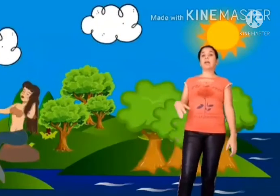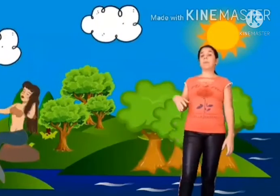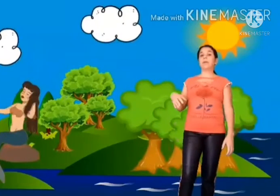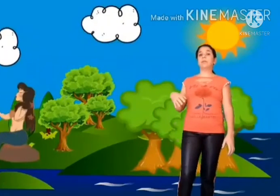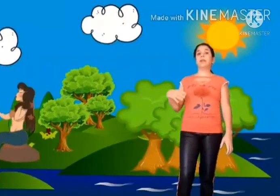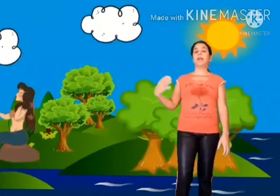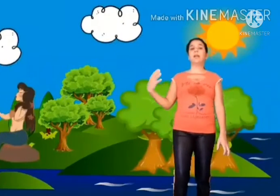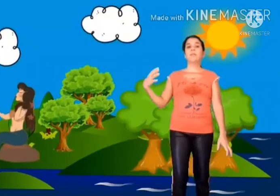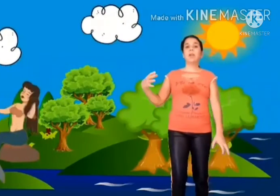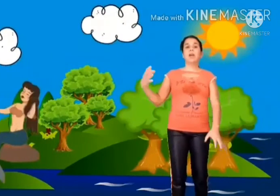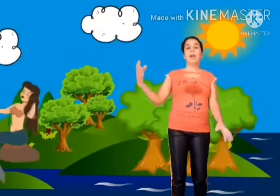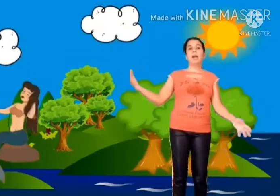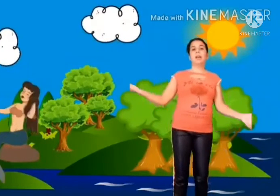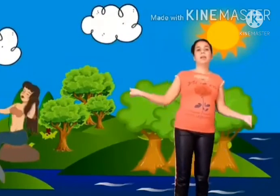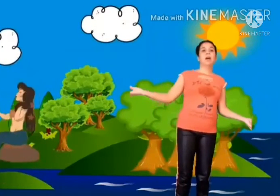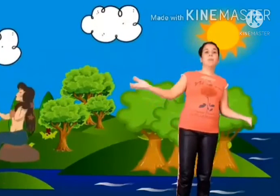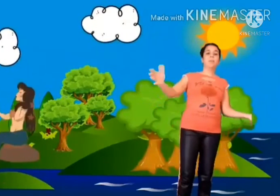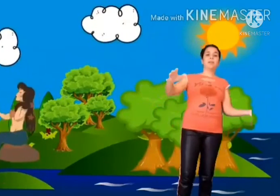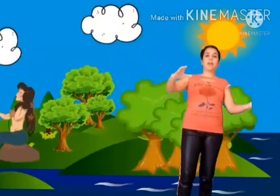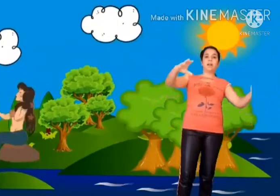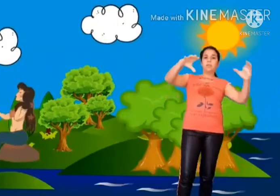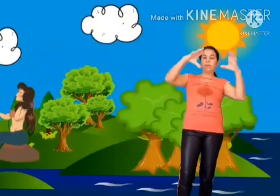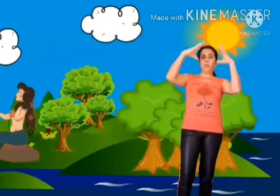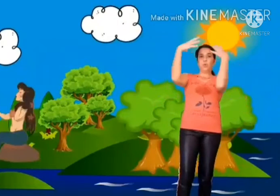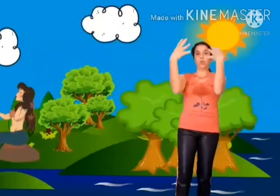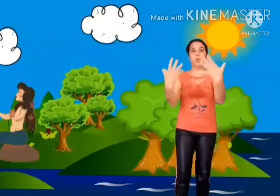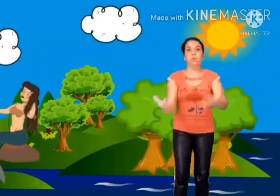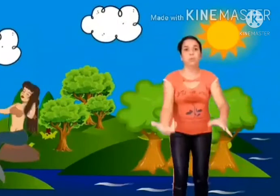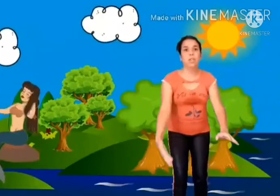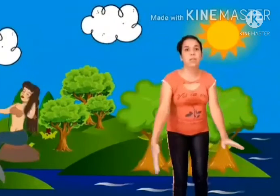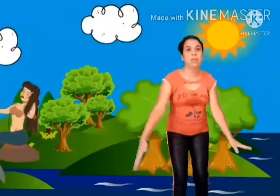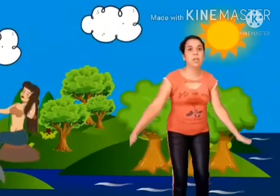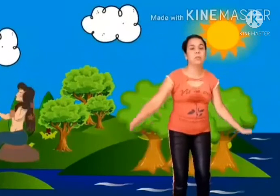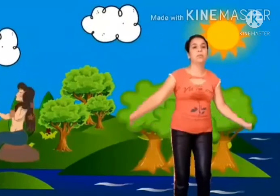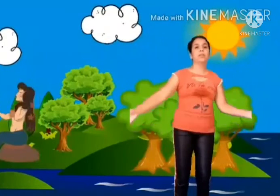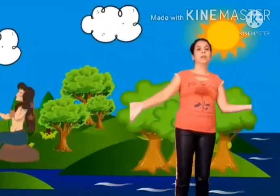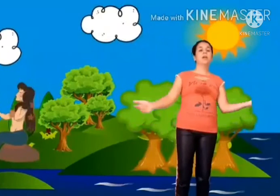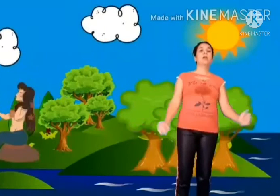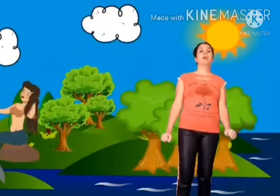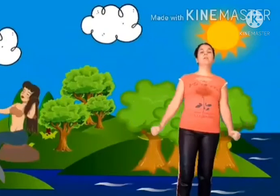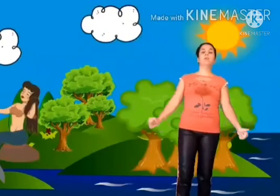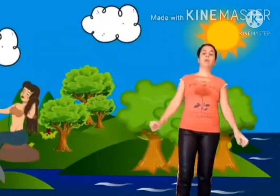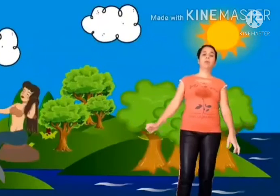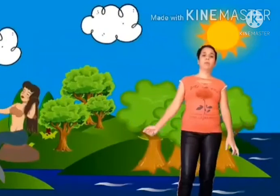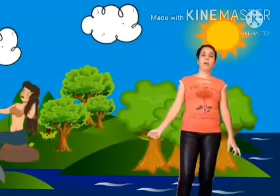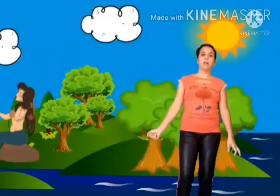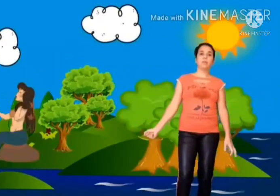perto dela, ela o abraçava, levava até o fim e morriam afogados.